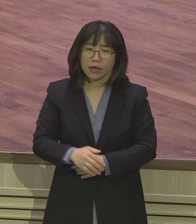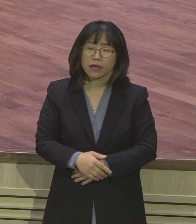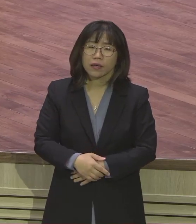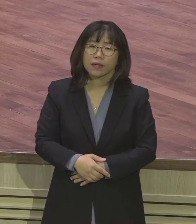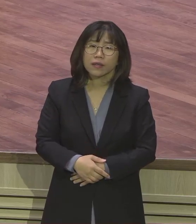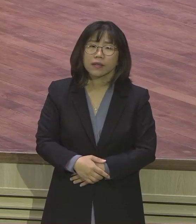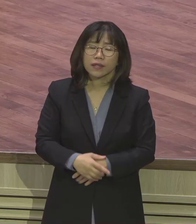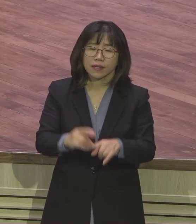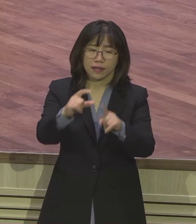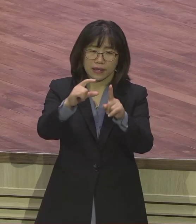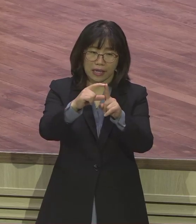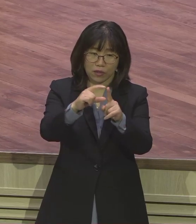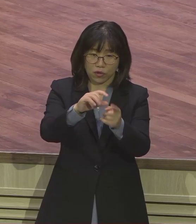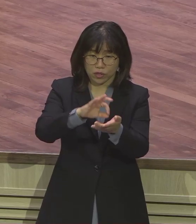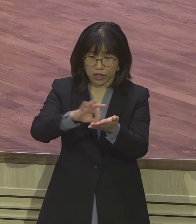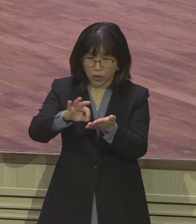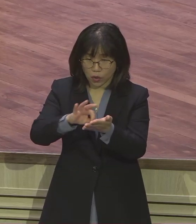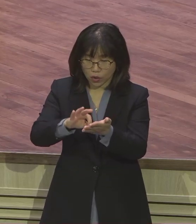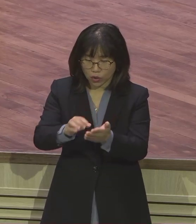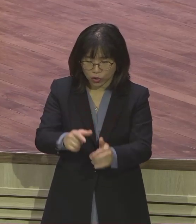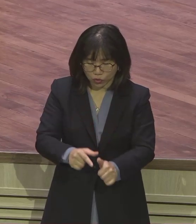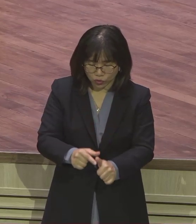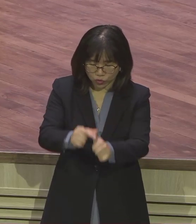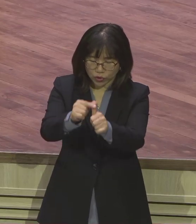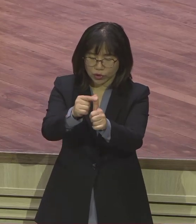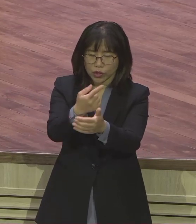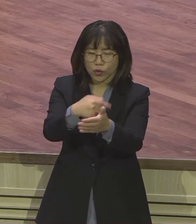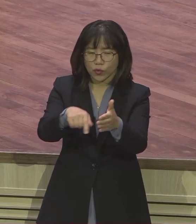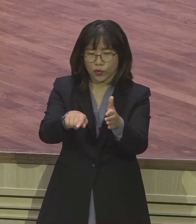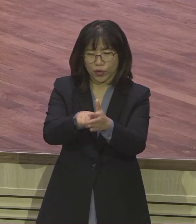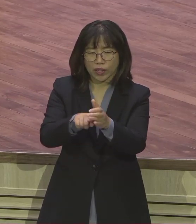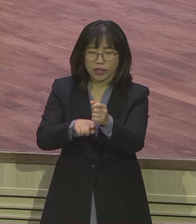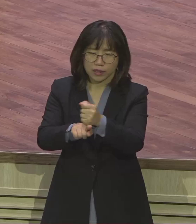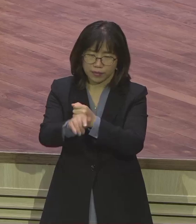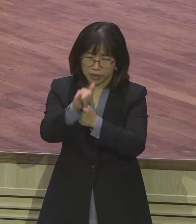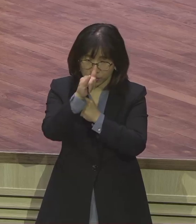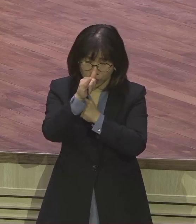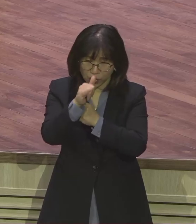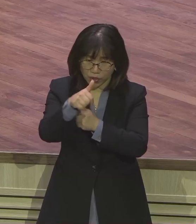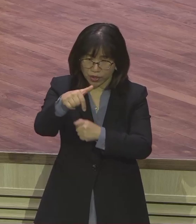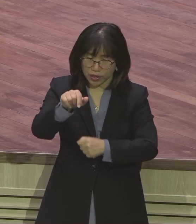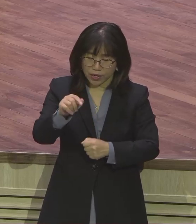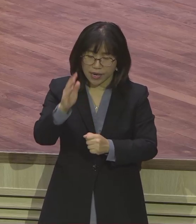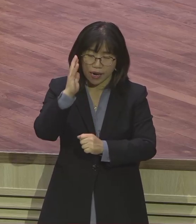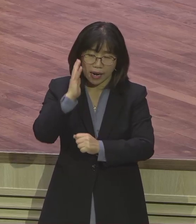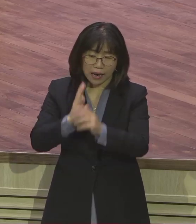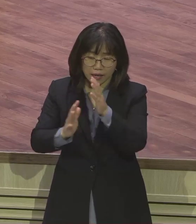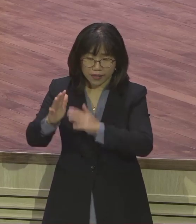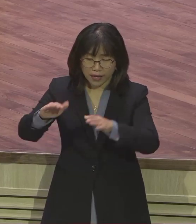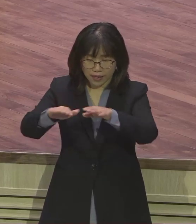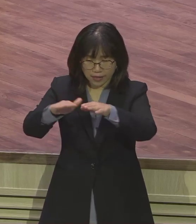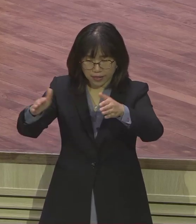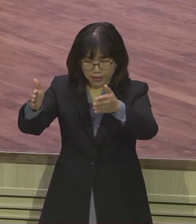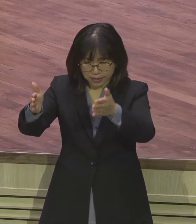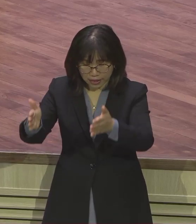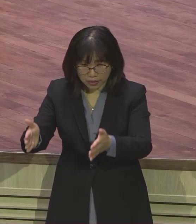구원에 대한 영적 의미가 담겨있어요. 여기 갈대상자와 노아방주에 바른 역청은 우리말로